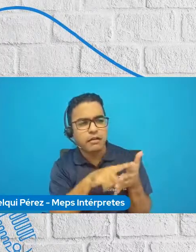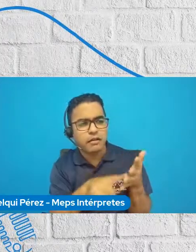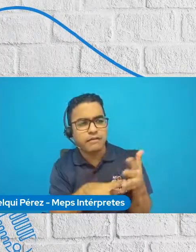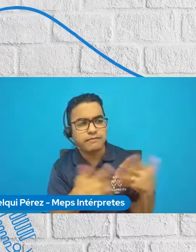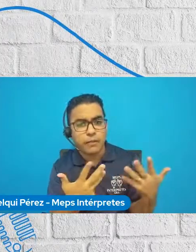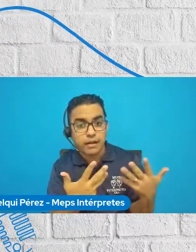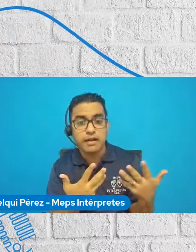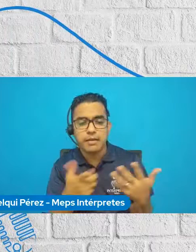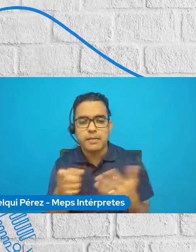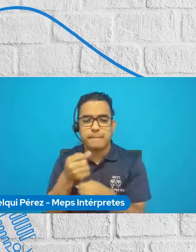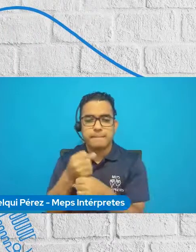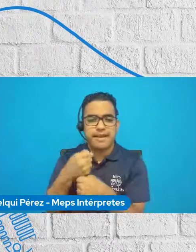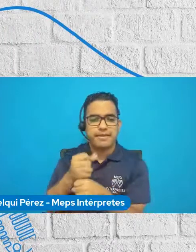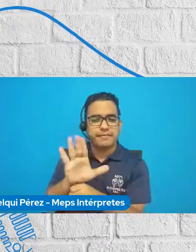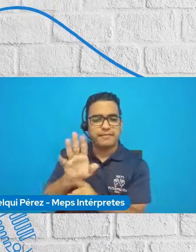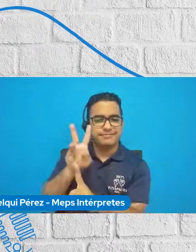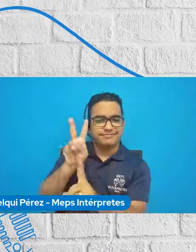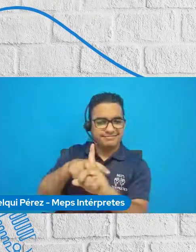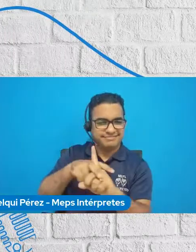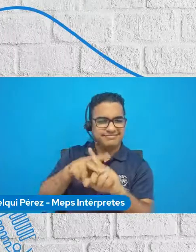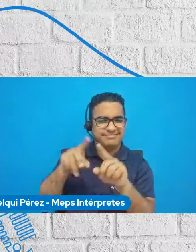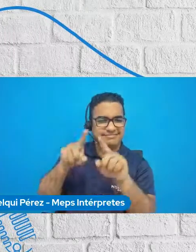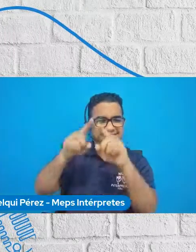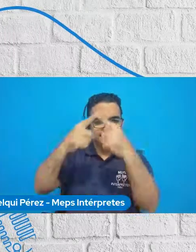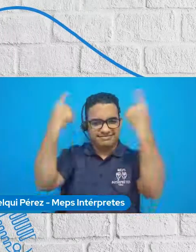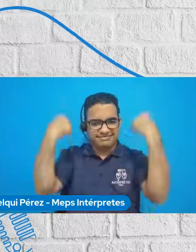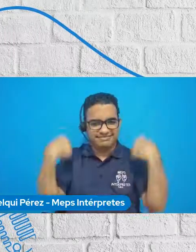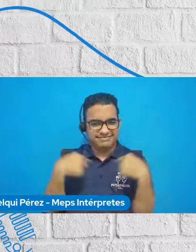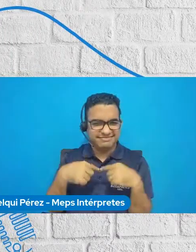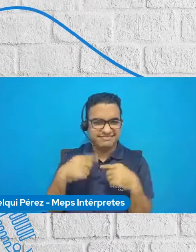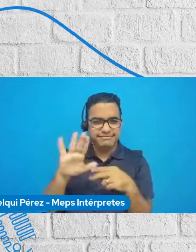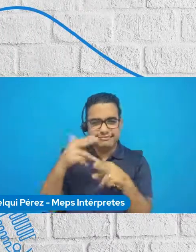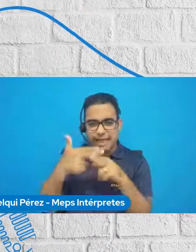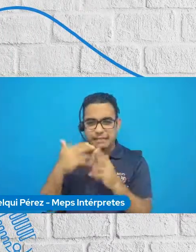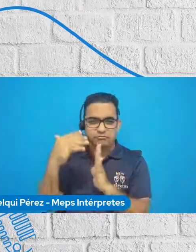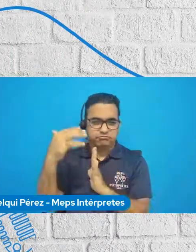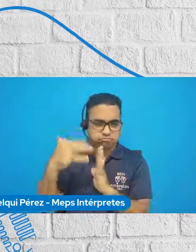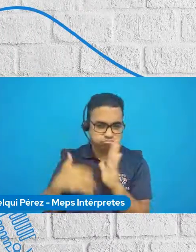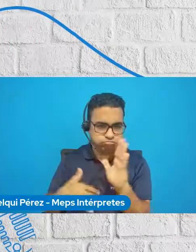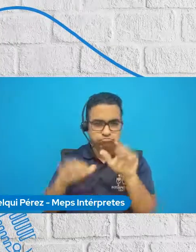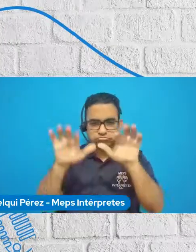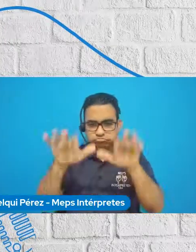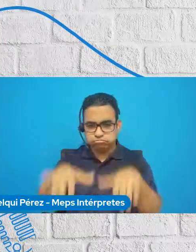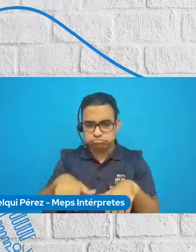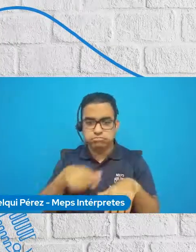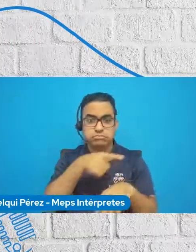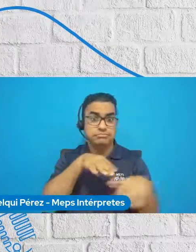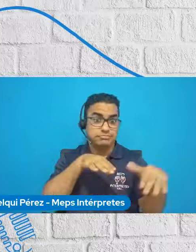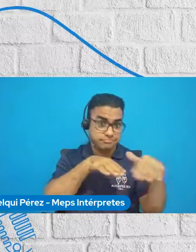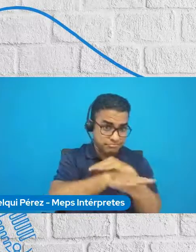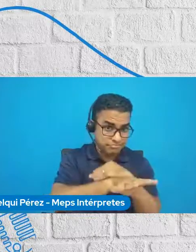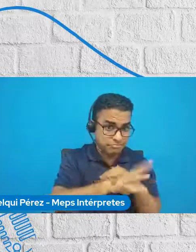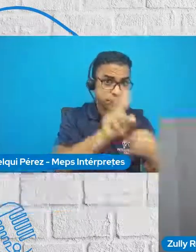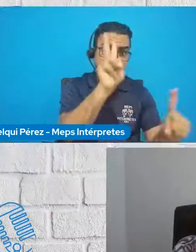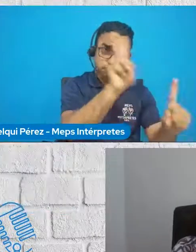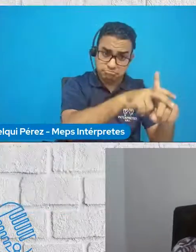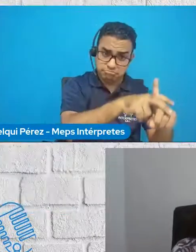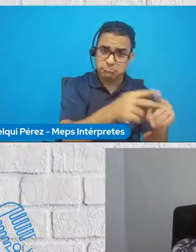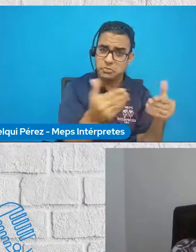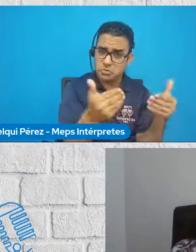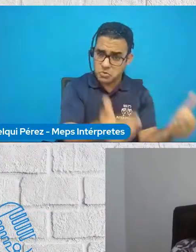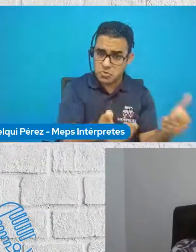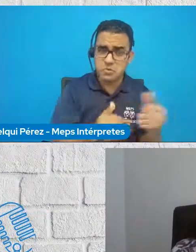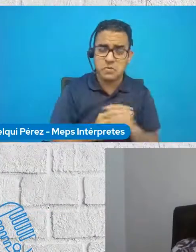tu perfil en la página web BIMAM y luego de ello, buscar oportunidades que se asemejen a tu perfil profesional y postular aquellas que